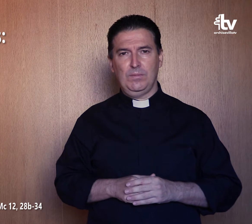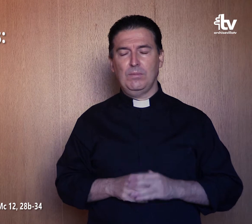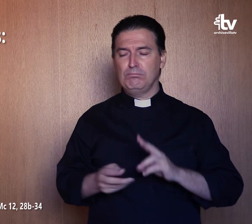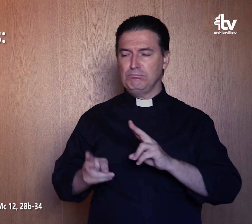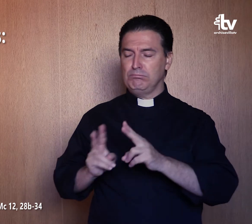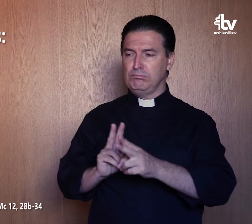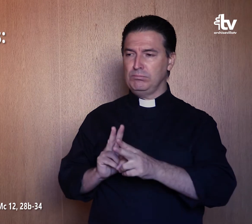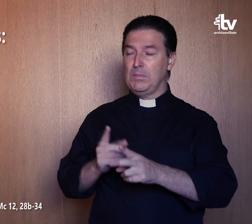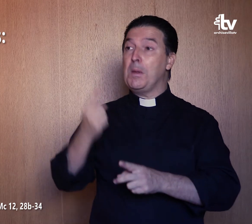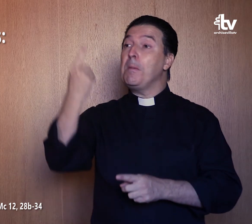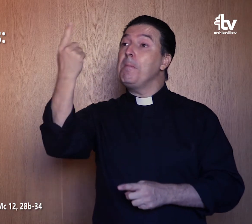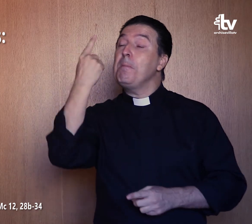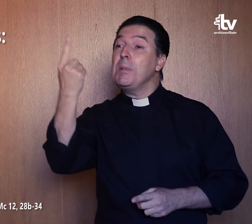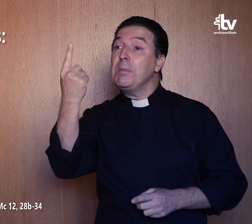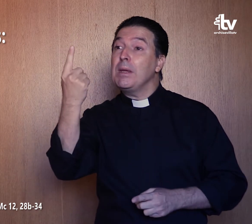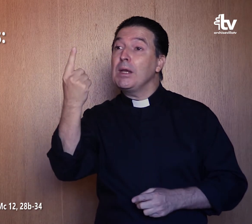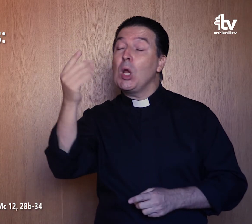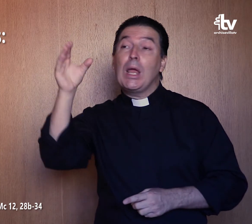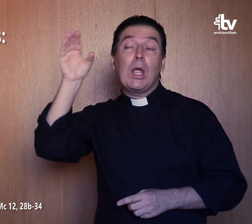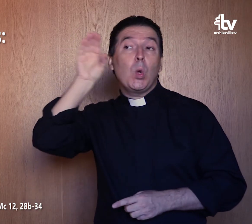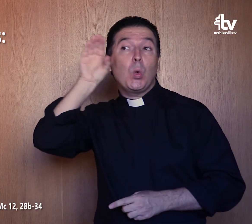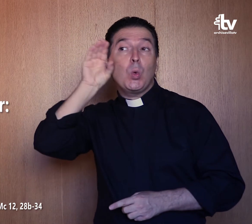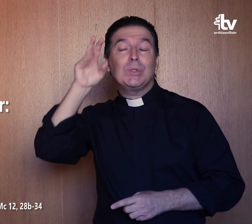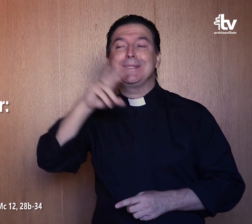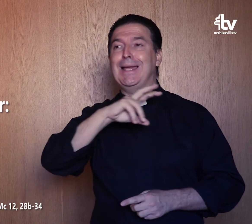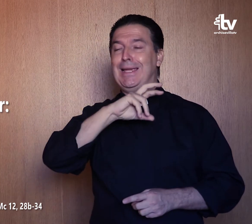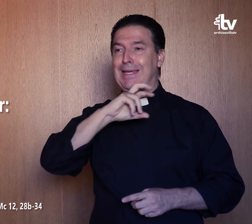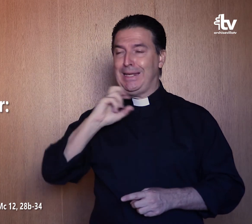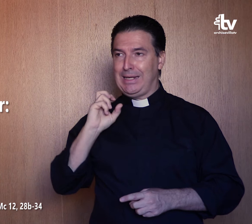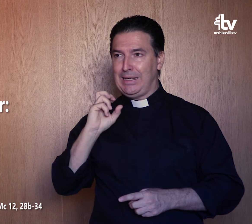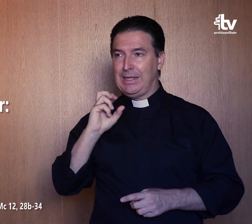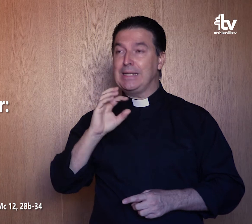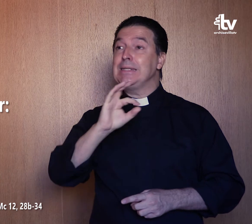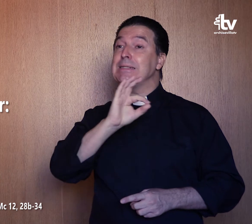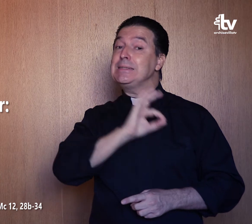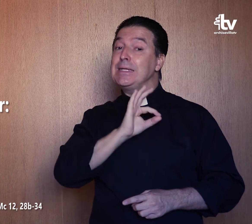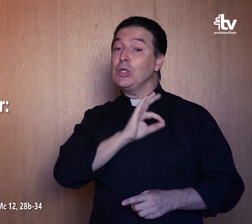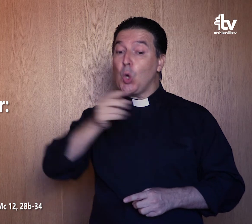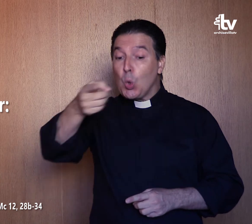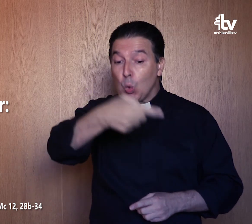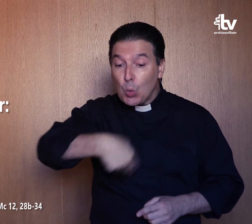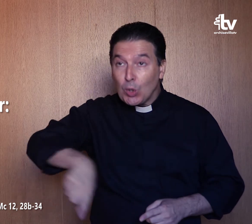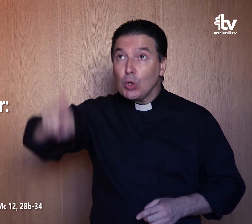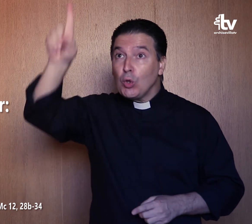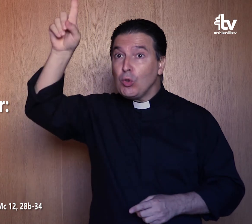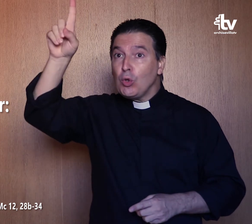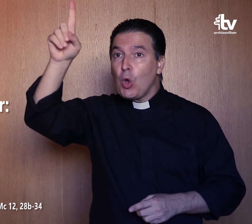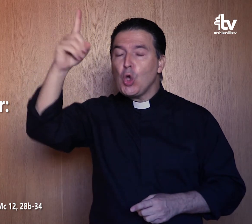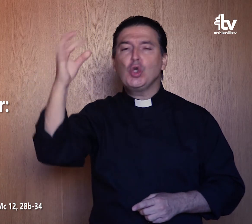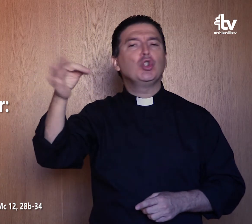Respondió Jesús, el primero es, escucha a Israel, el Señor nuestro Dios es